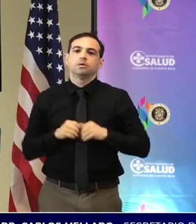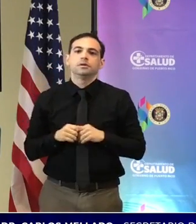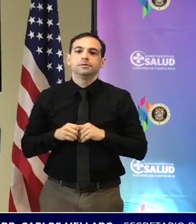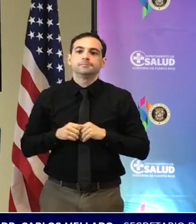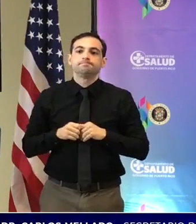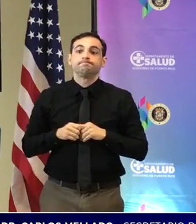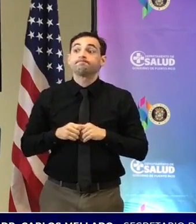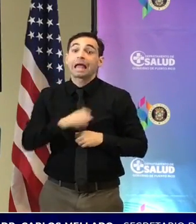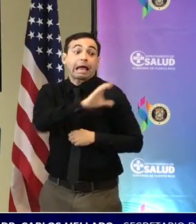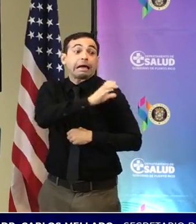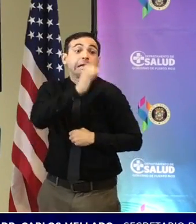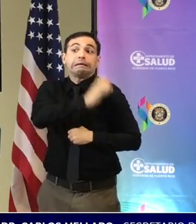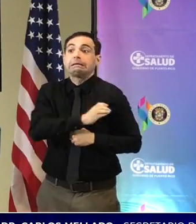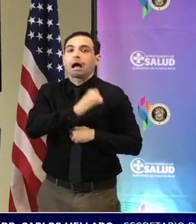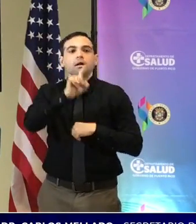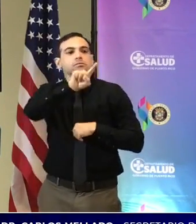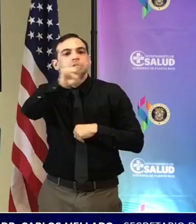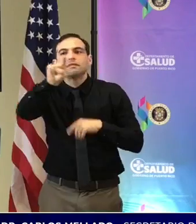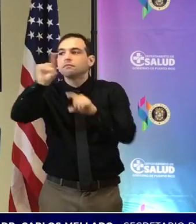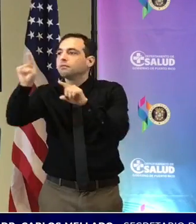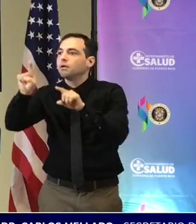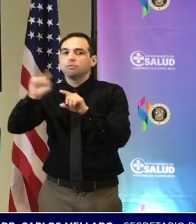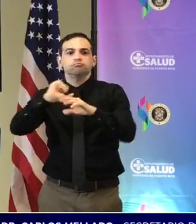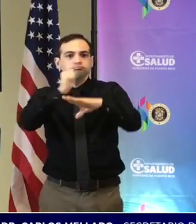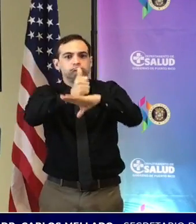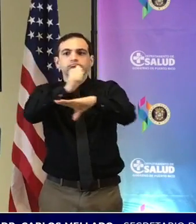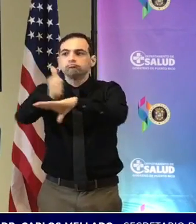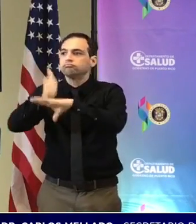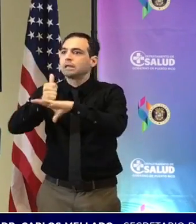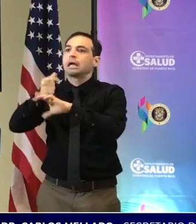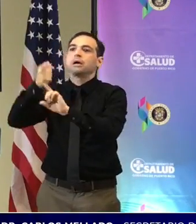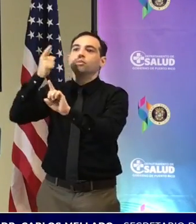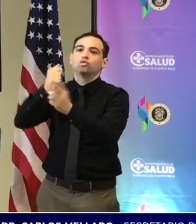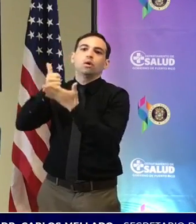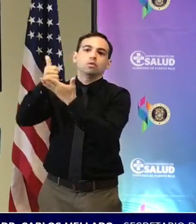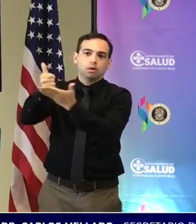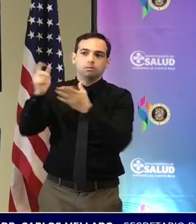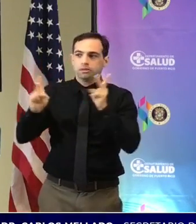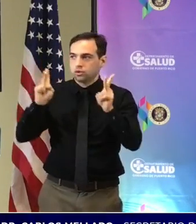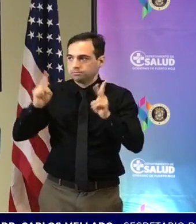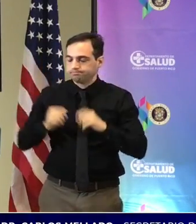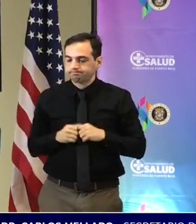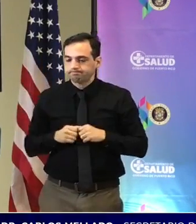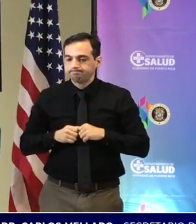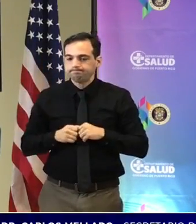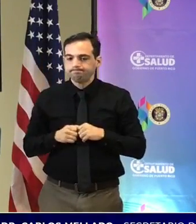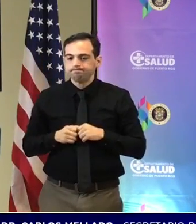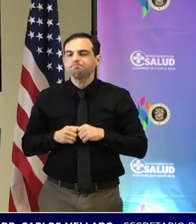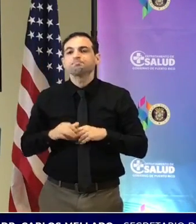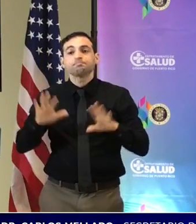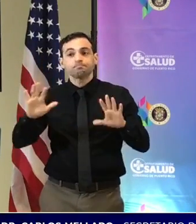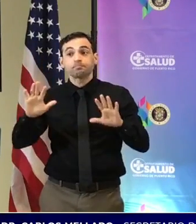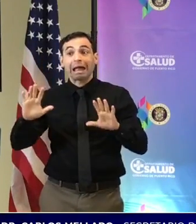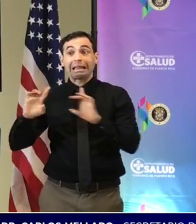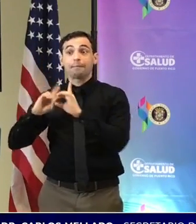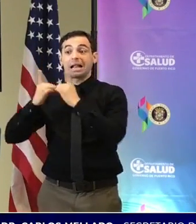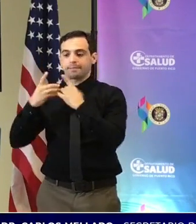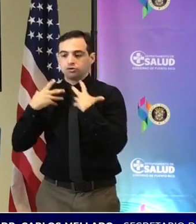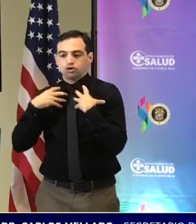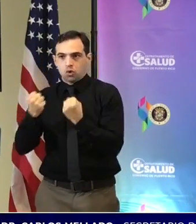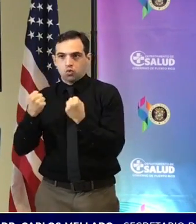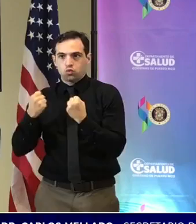puedan establecer, ¿verdad? Por eso es que más allá de COVID, ¿verdad? El Departamento de Salud, nosotros hemos decidido